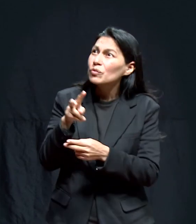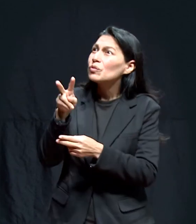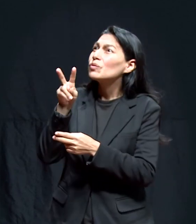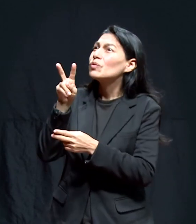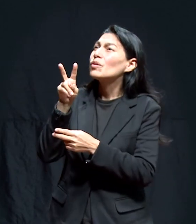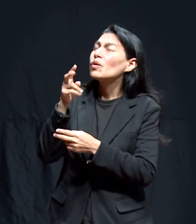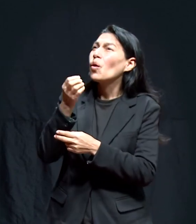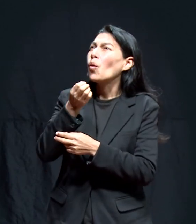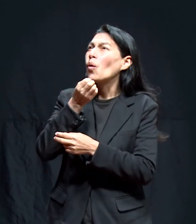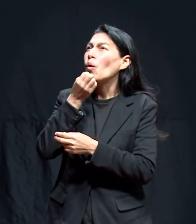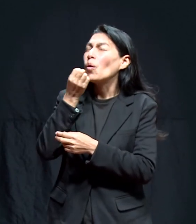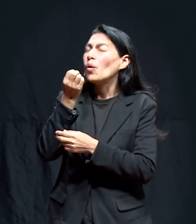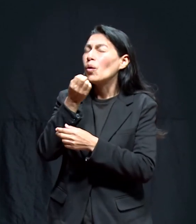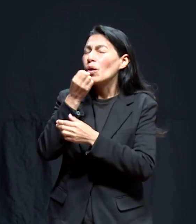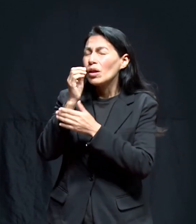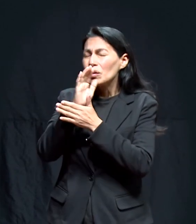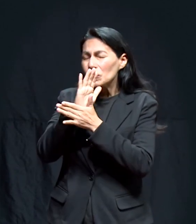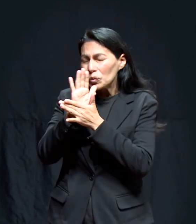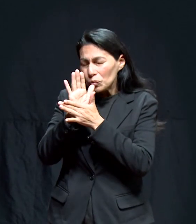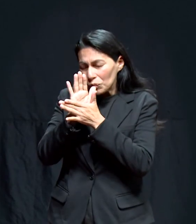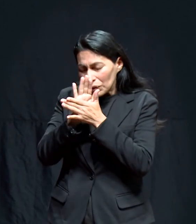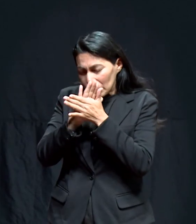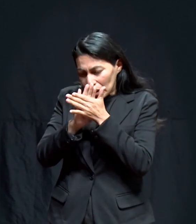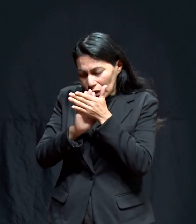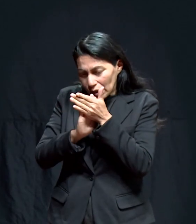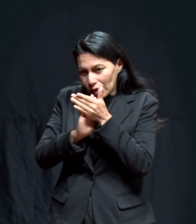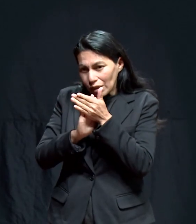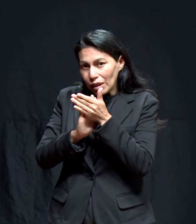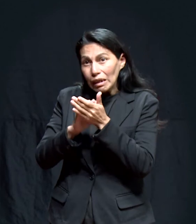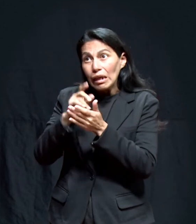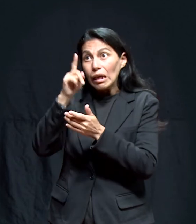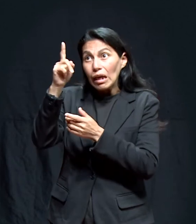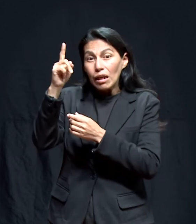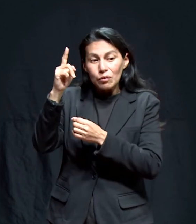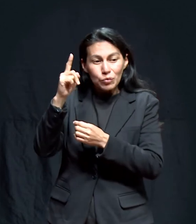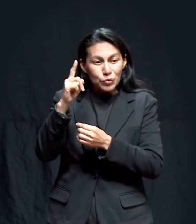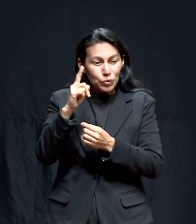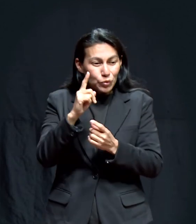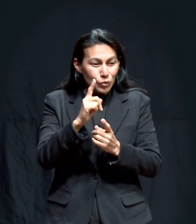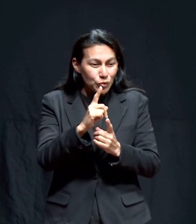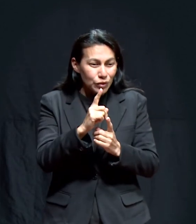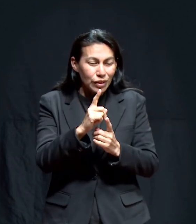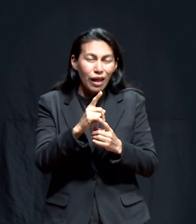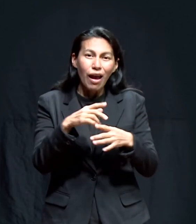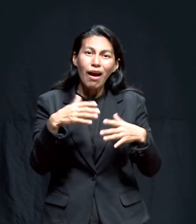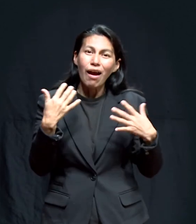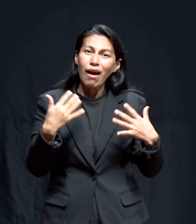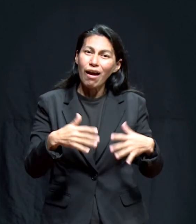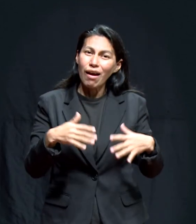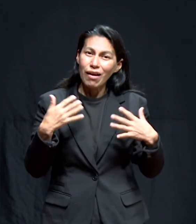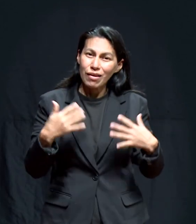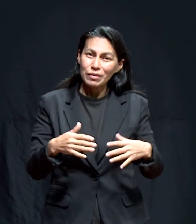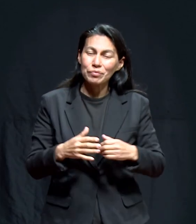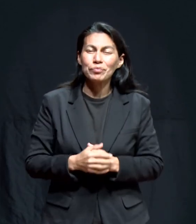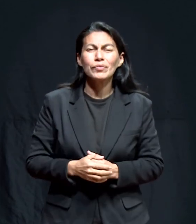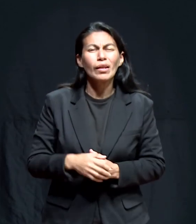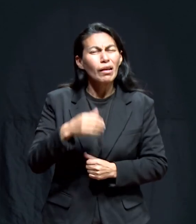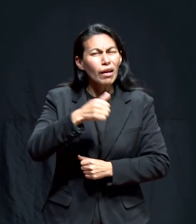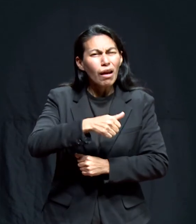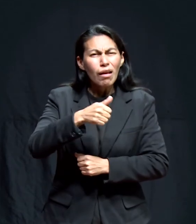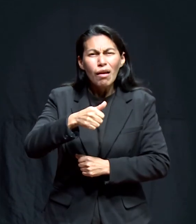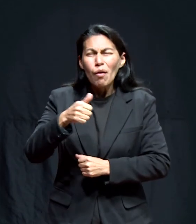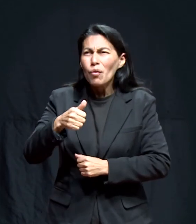pudiéramos humillarnos y orar, Él se manifestaría y podríamos conocer más